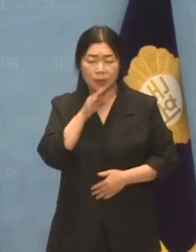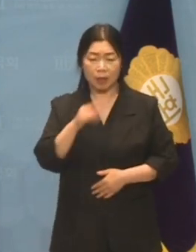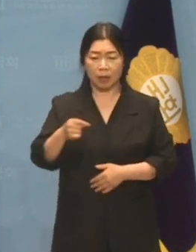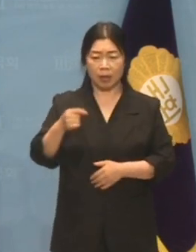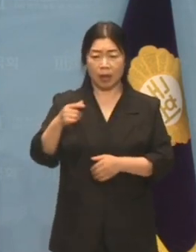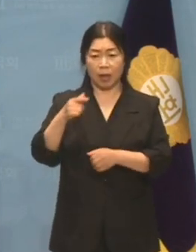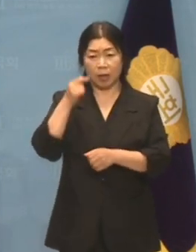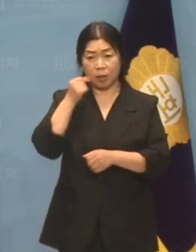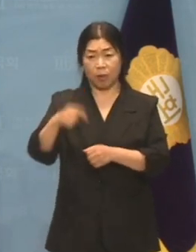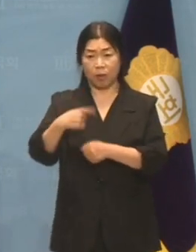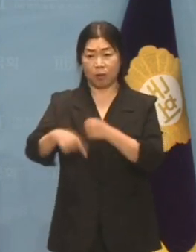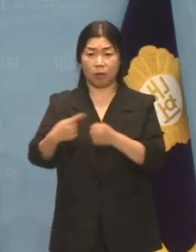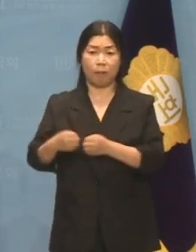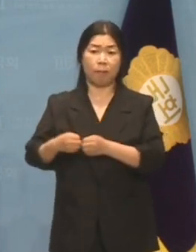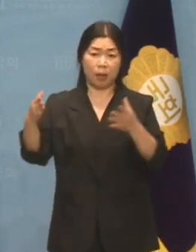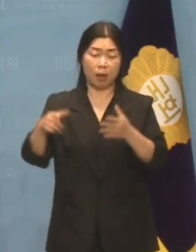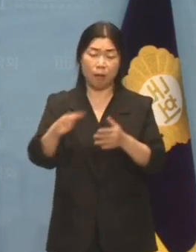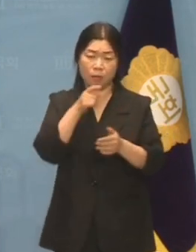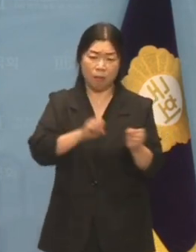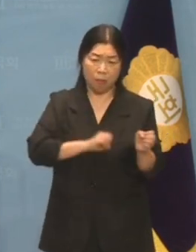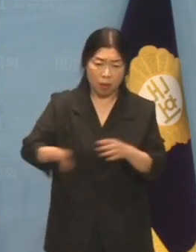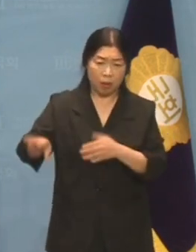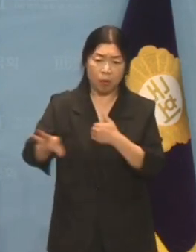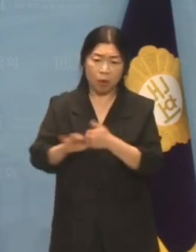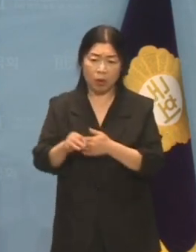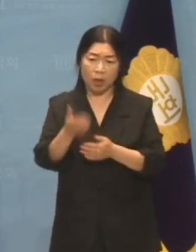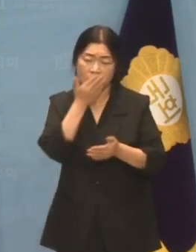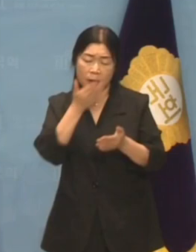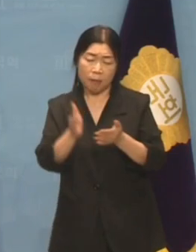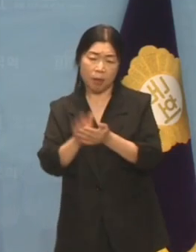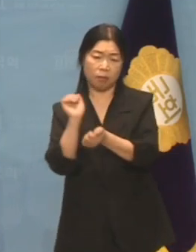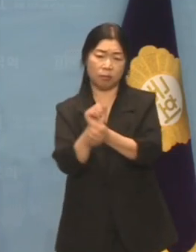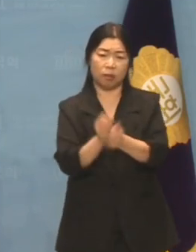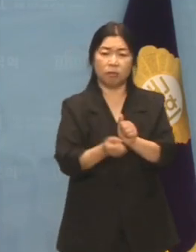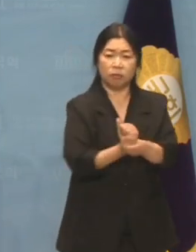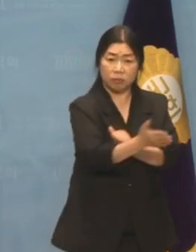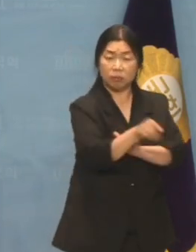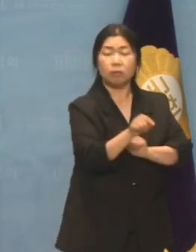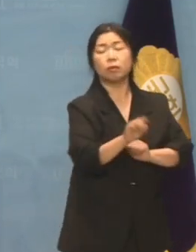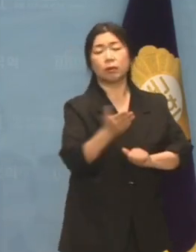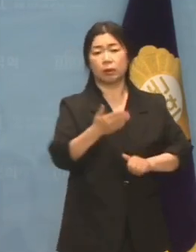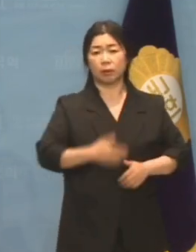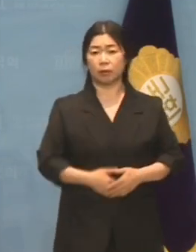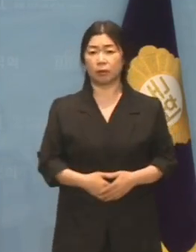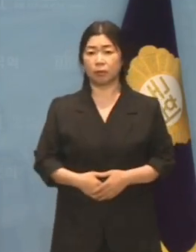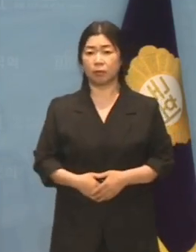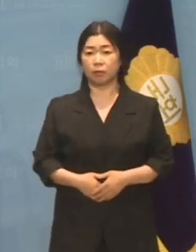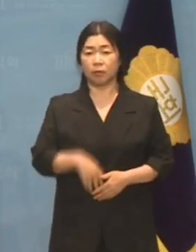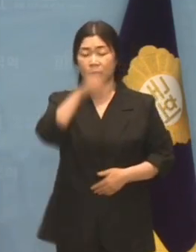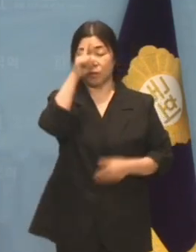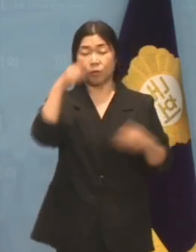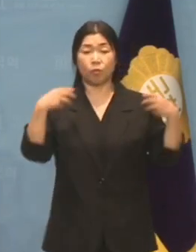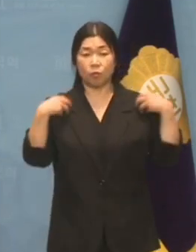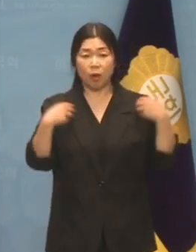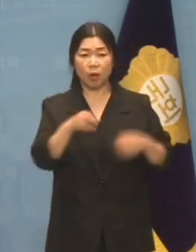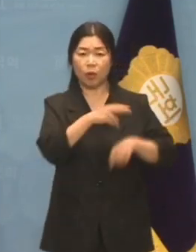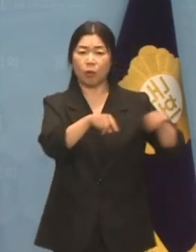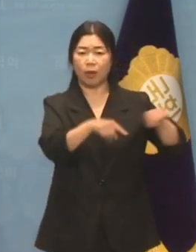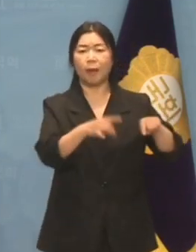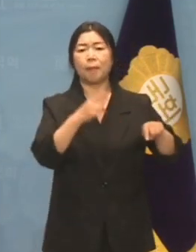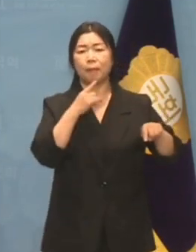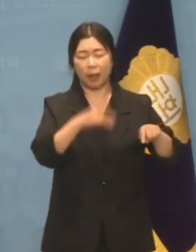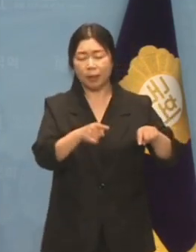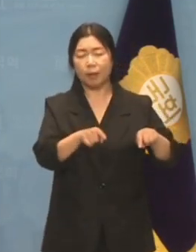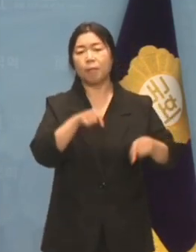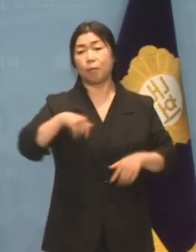오염이 없던 일처럼 사라지진 않습니다. 정부와 여당만 모래에 머리 박는 타조꼴이 될